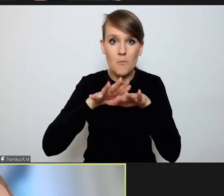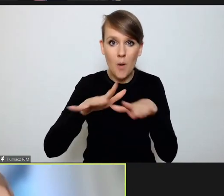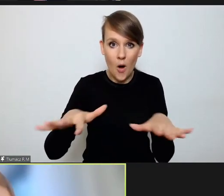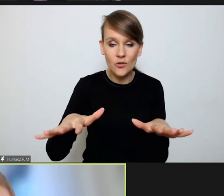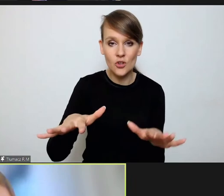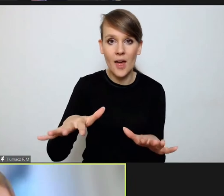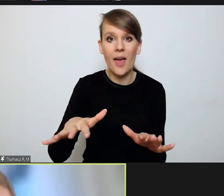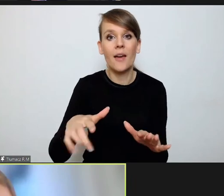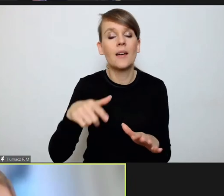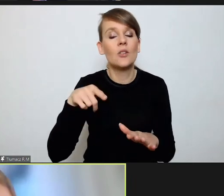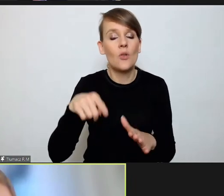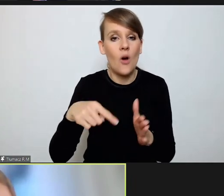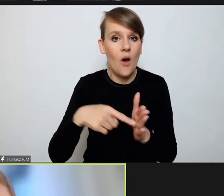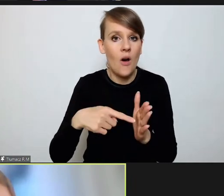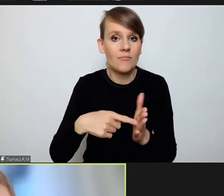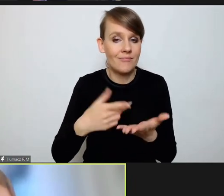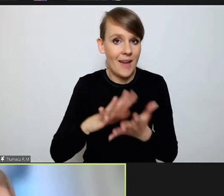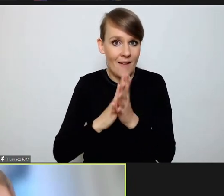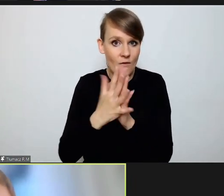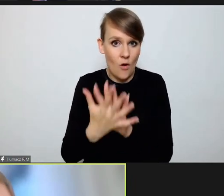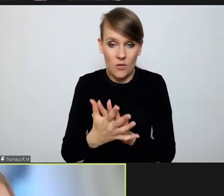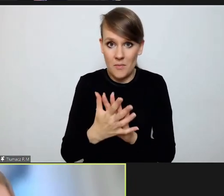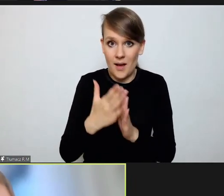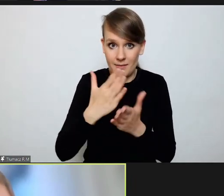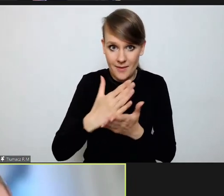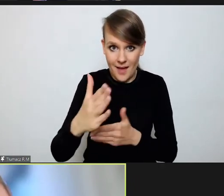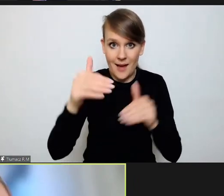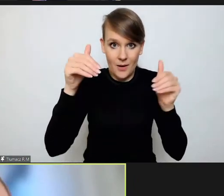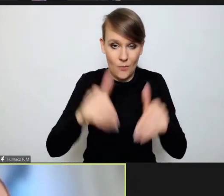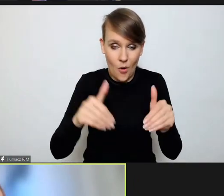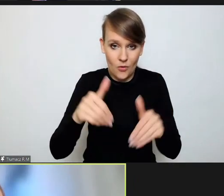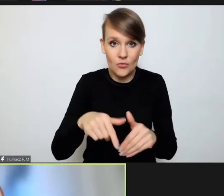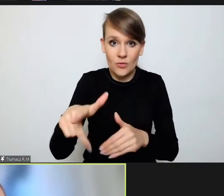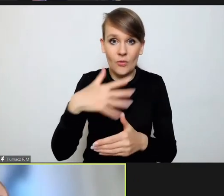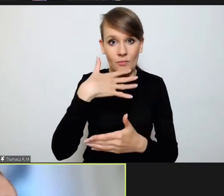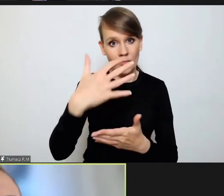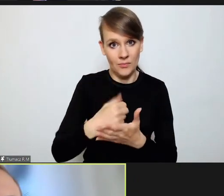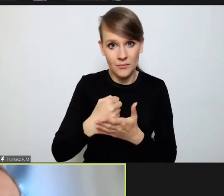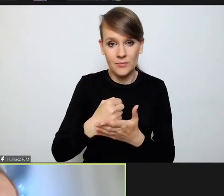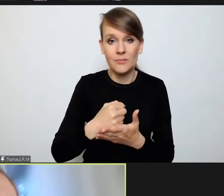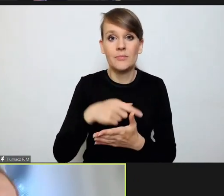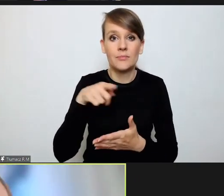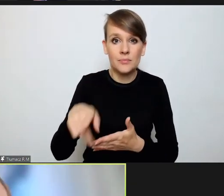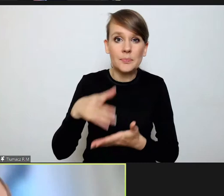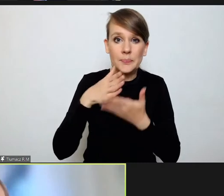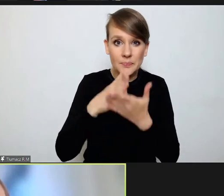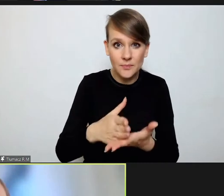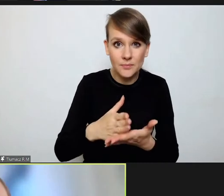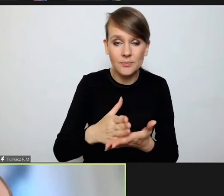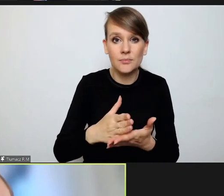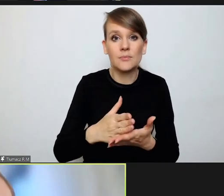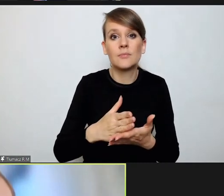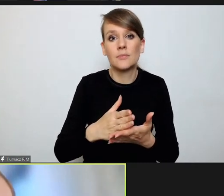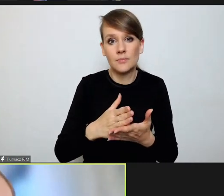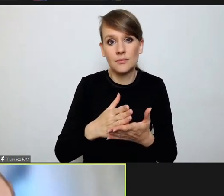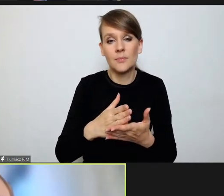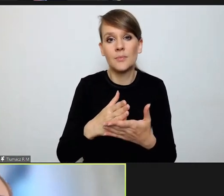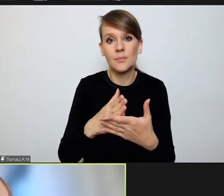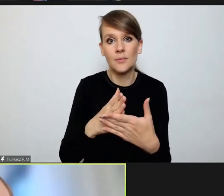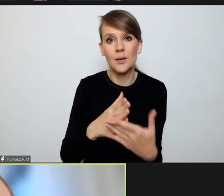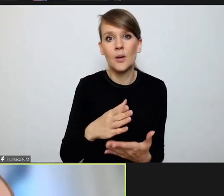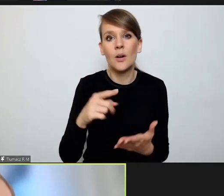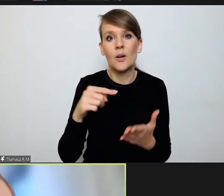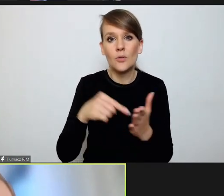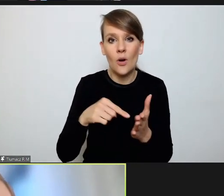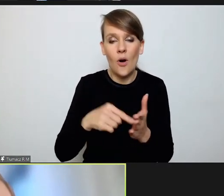może on funkcjonować jako remedium i jako taki zapalnik